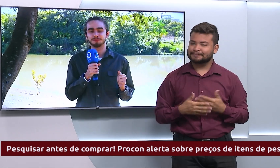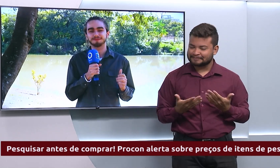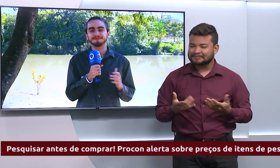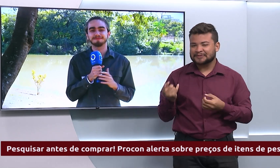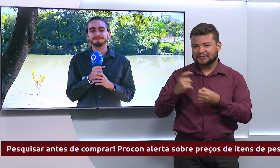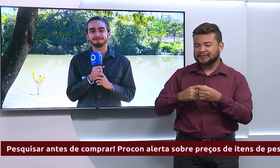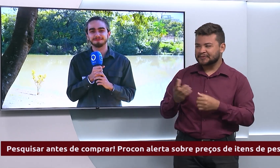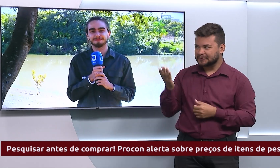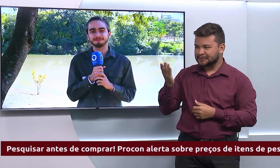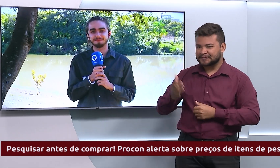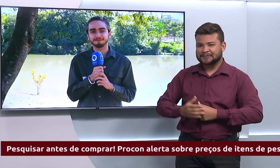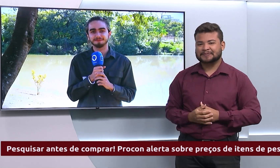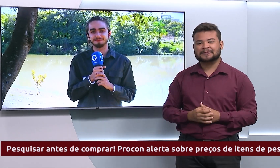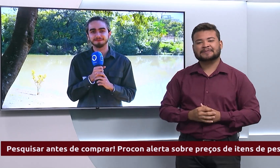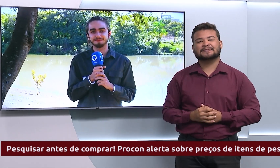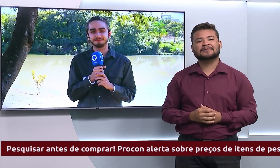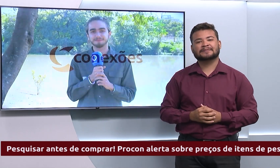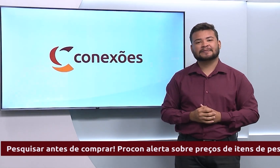estúdio.